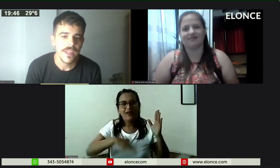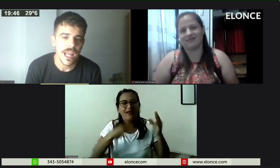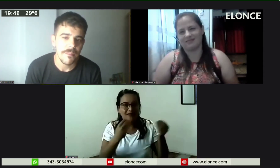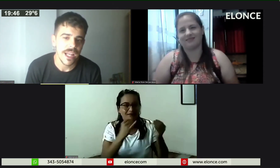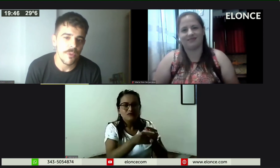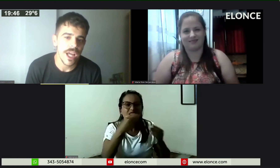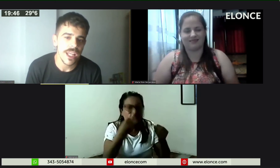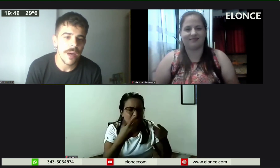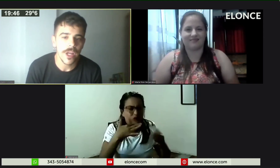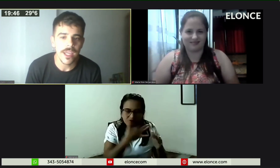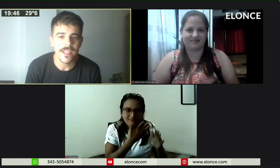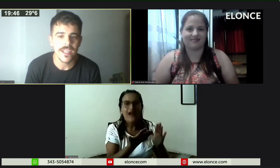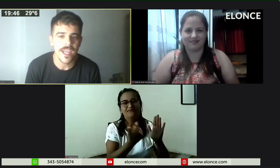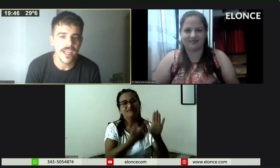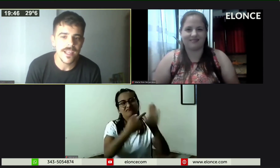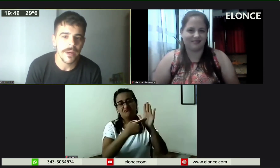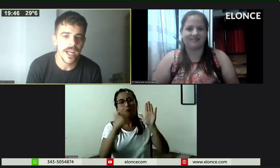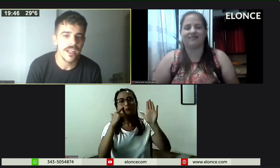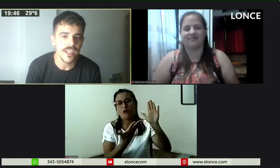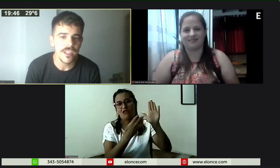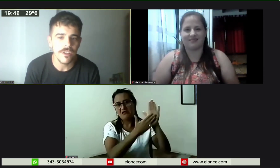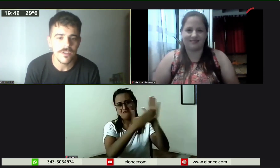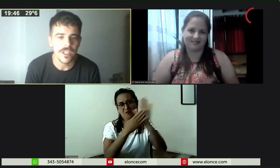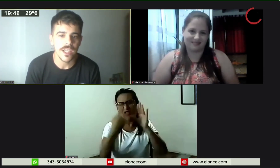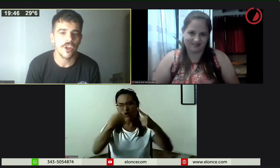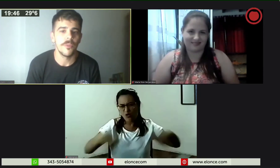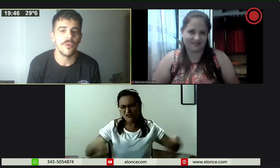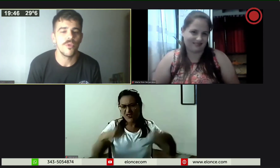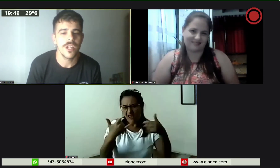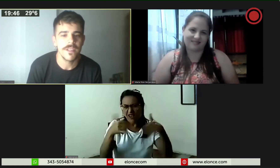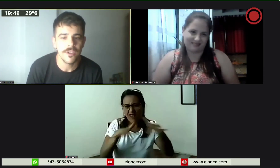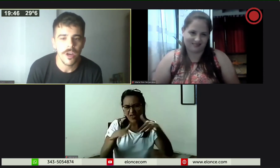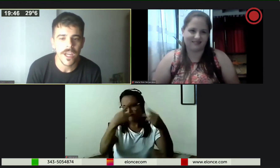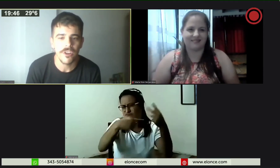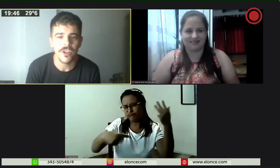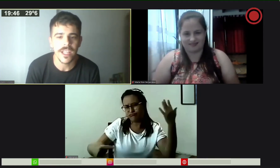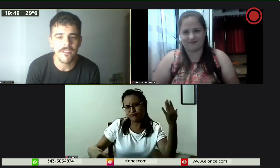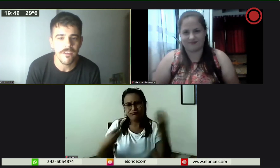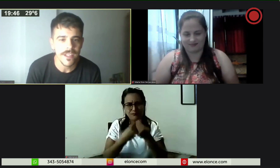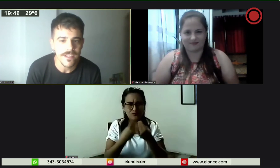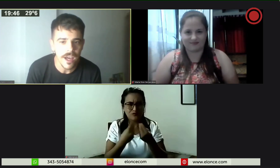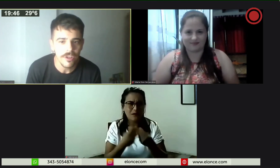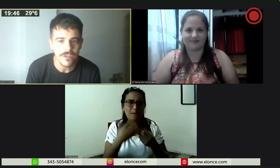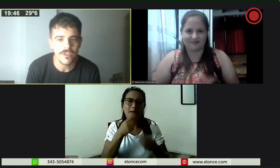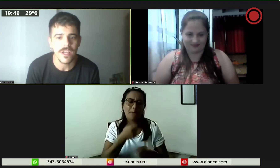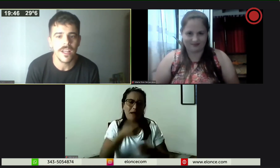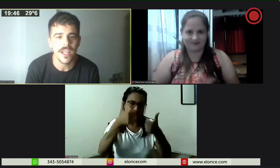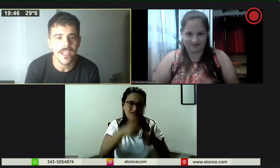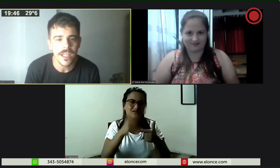La modalidad por ahí de enseñanza para niños, como muchas veces todavía no están alfabetizados, no saben leer y